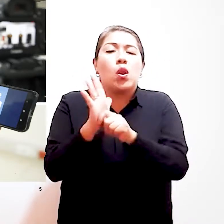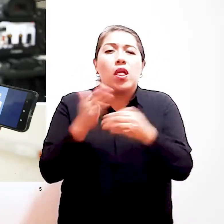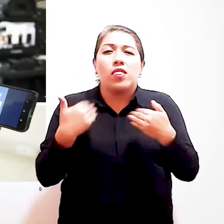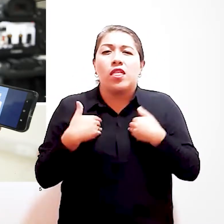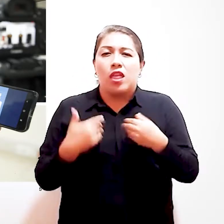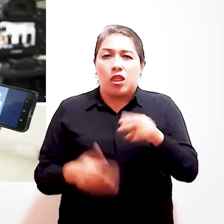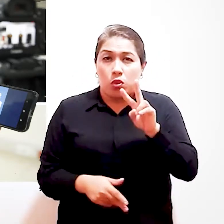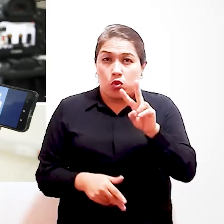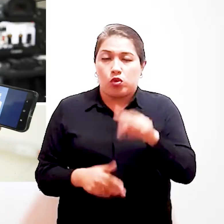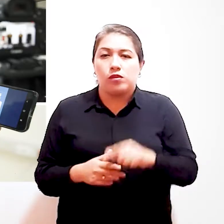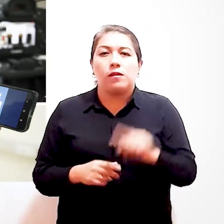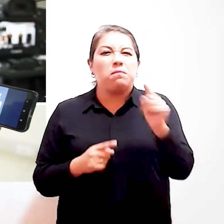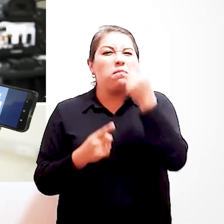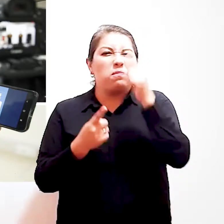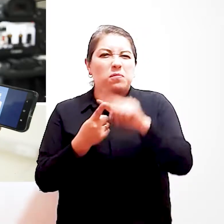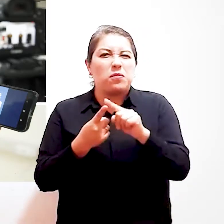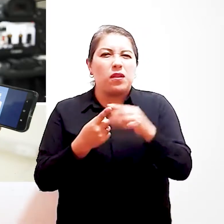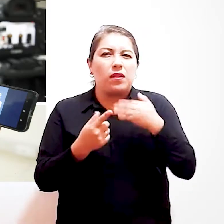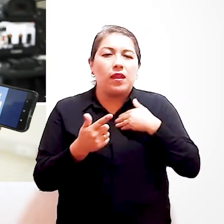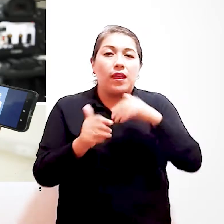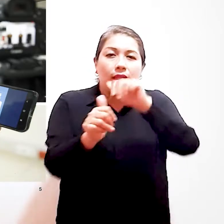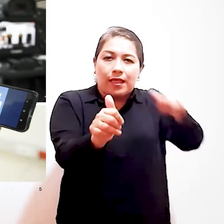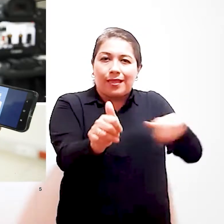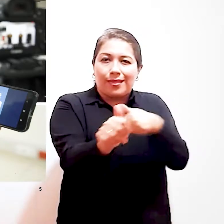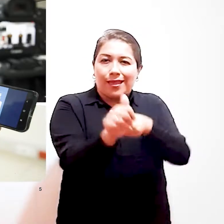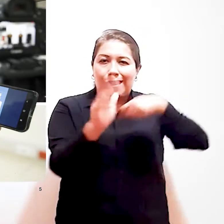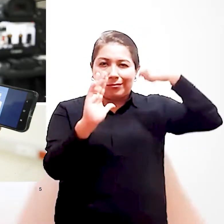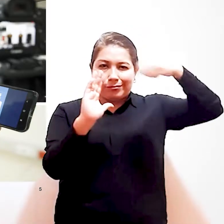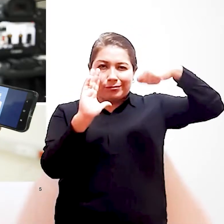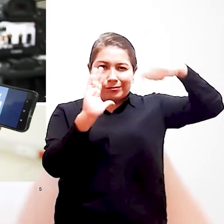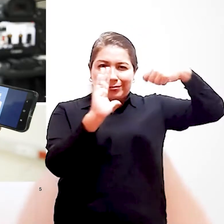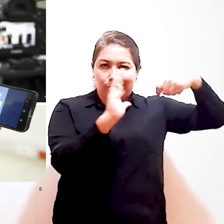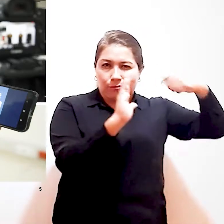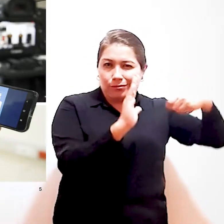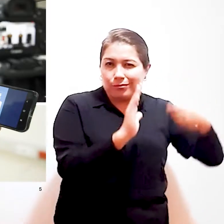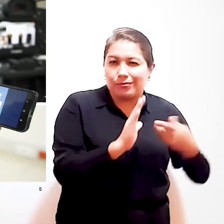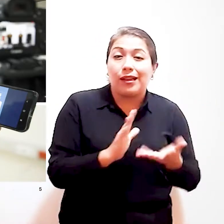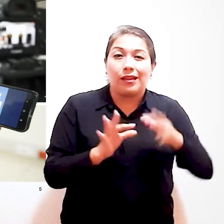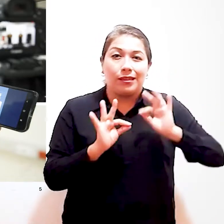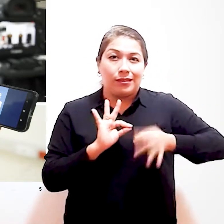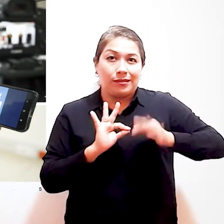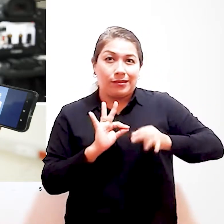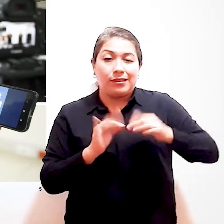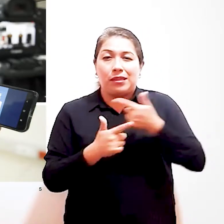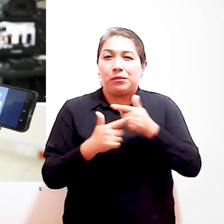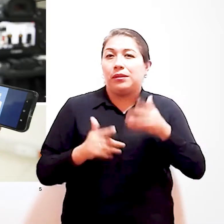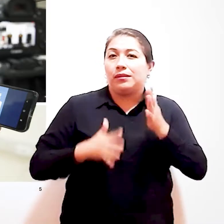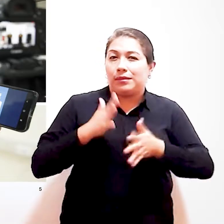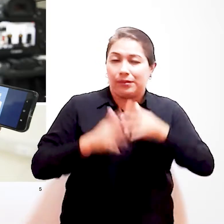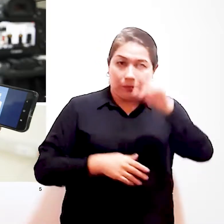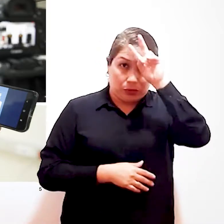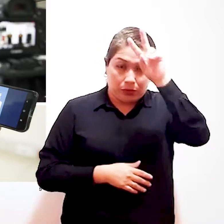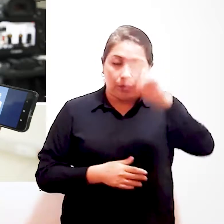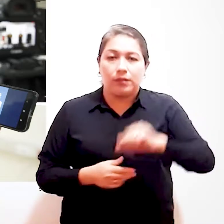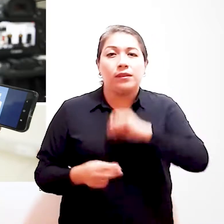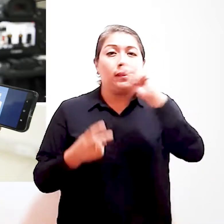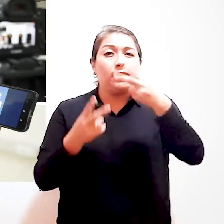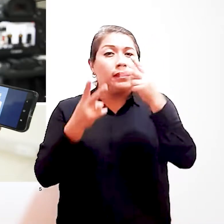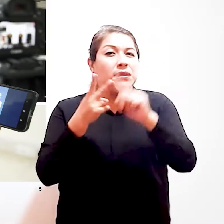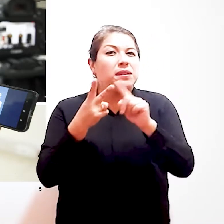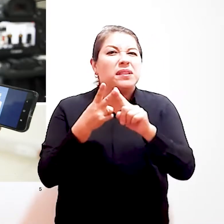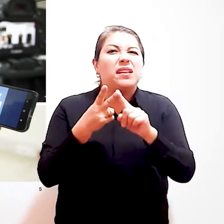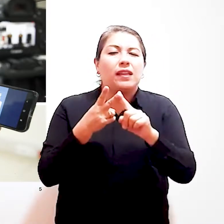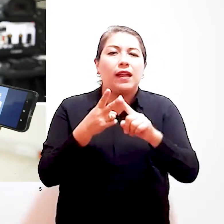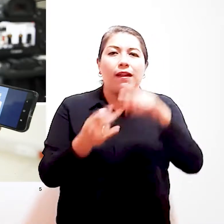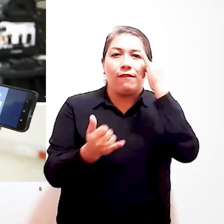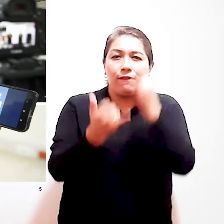El artículo tiene dos fotos. La principal es el detrás de cámaras de la grabación a las intérpretes en lengua de señas peruana y